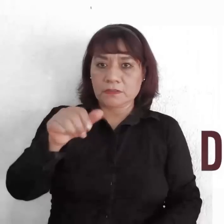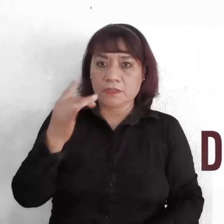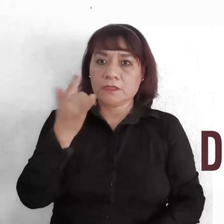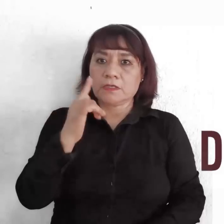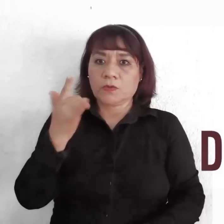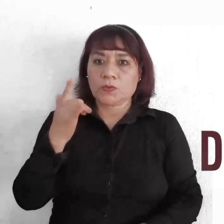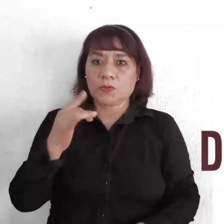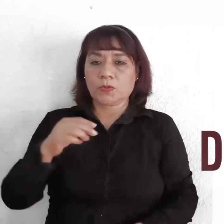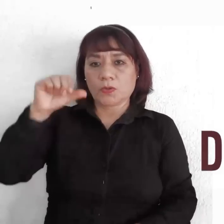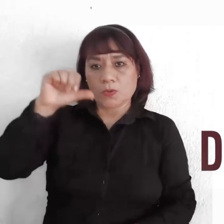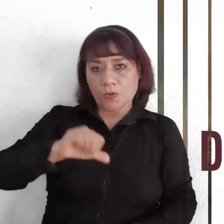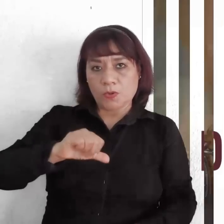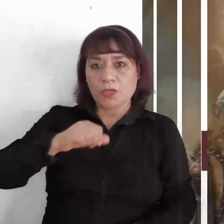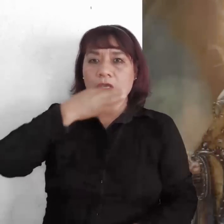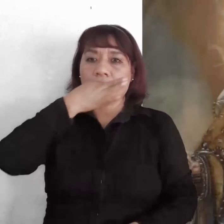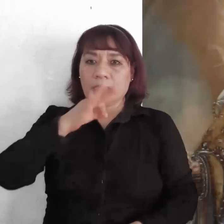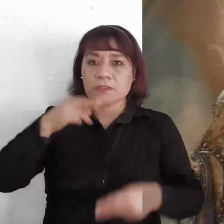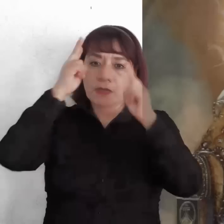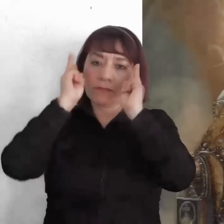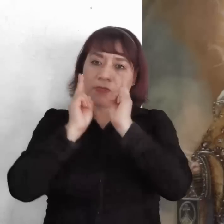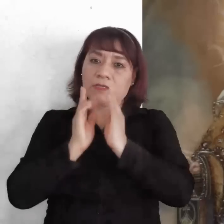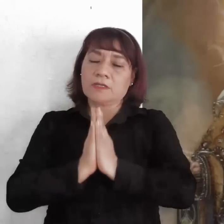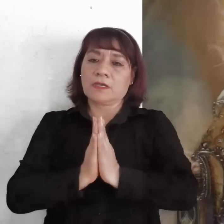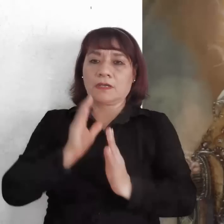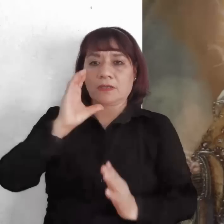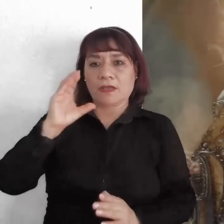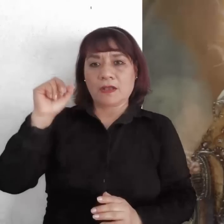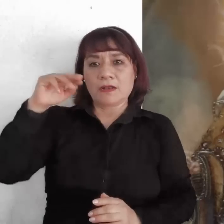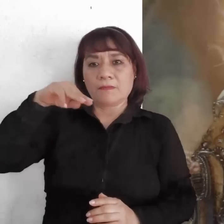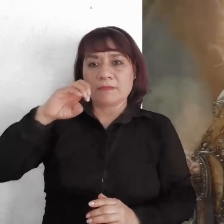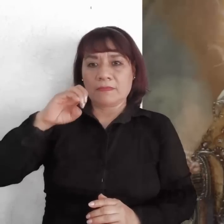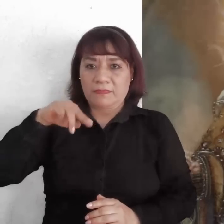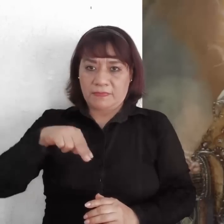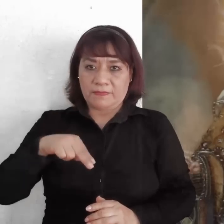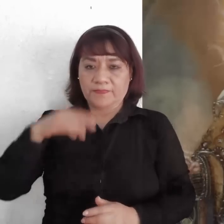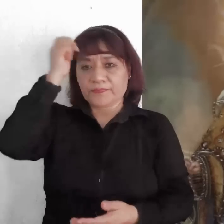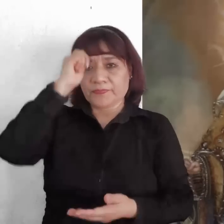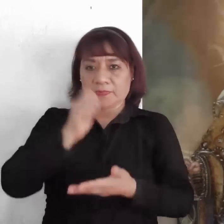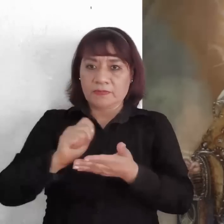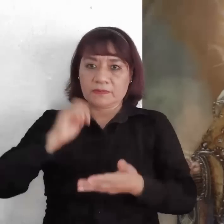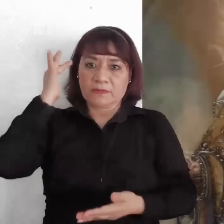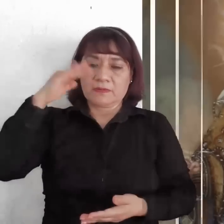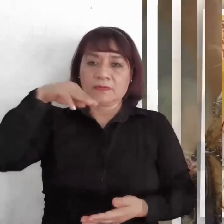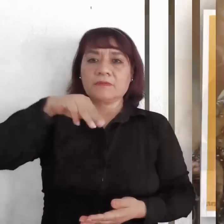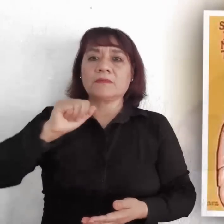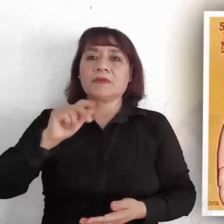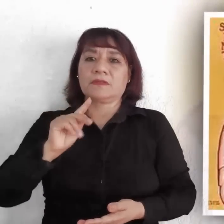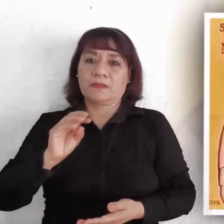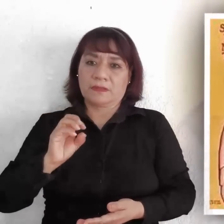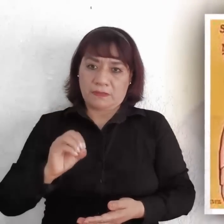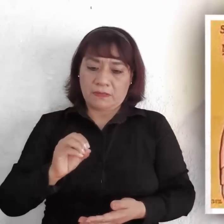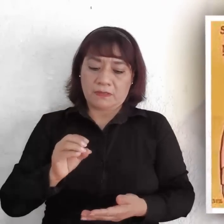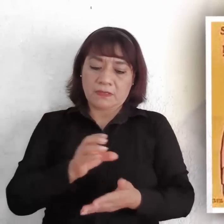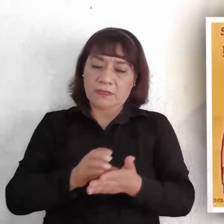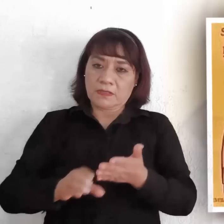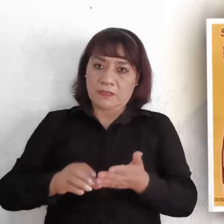16 de julio, hoy recordamos a Nuestra Señora del Carmen. Evangelio según San Mateo,